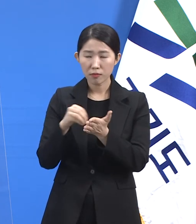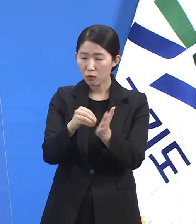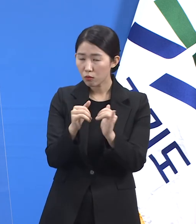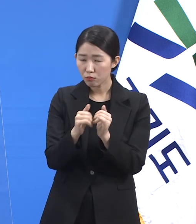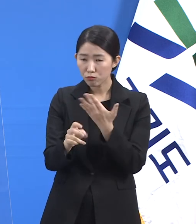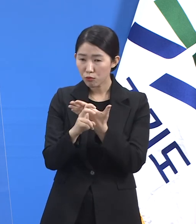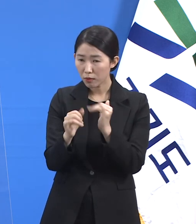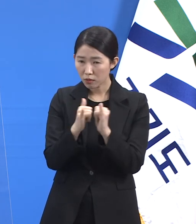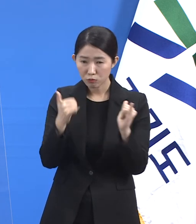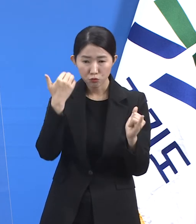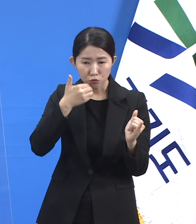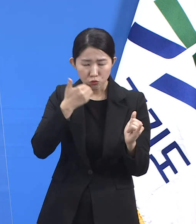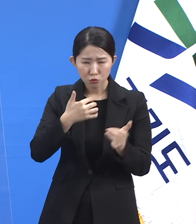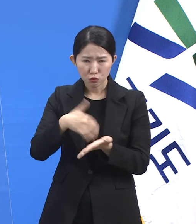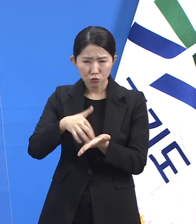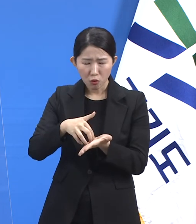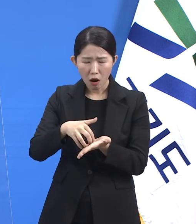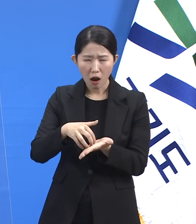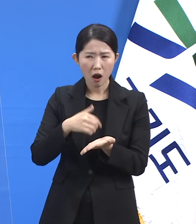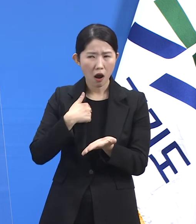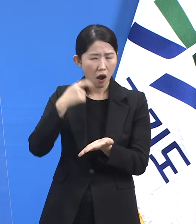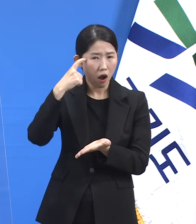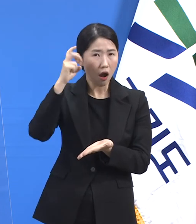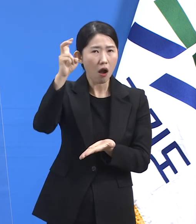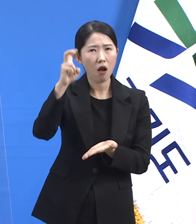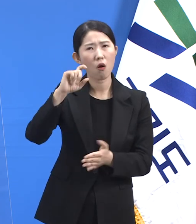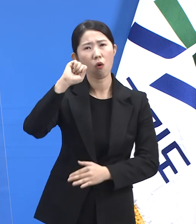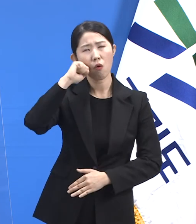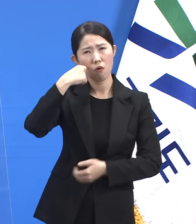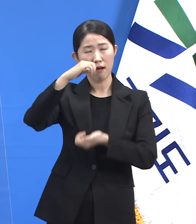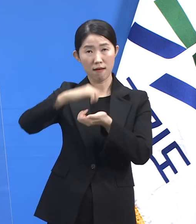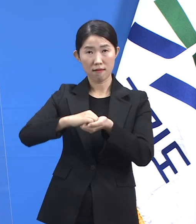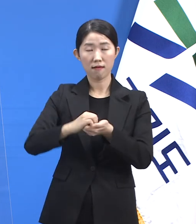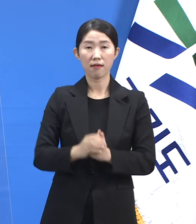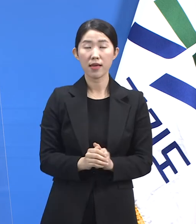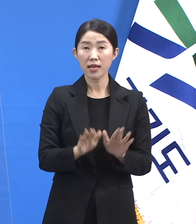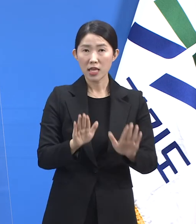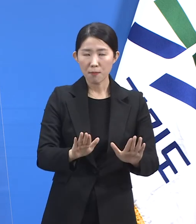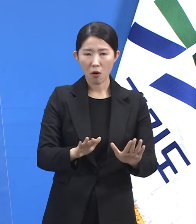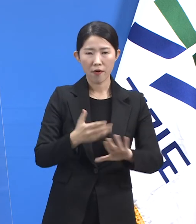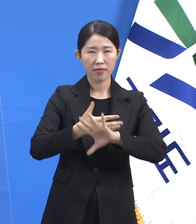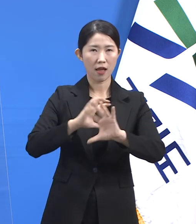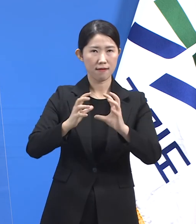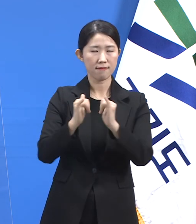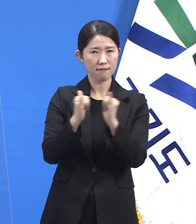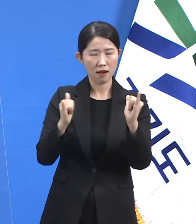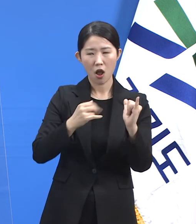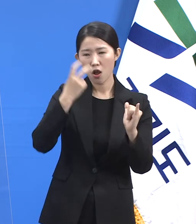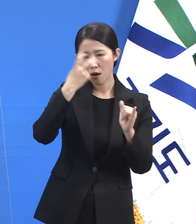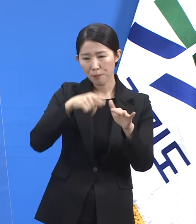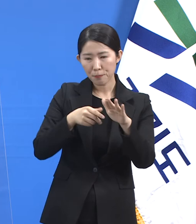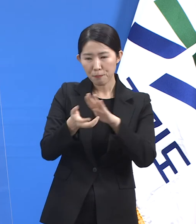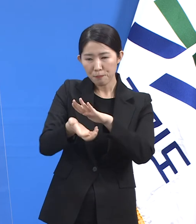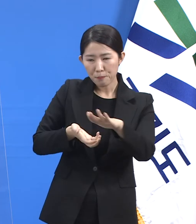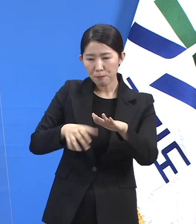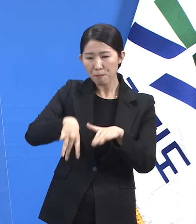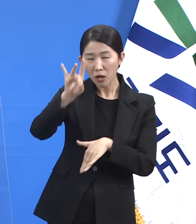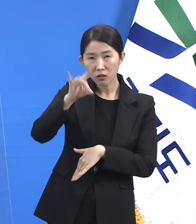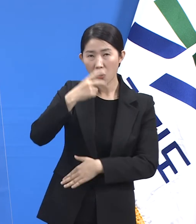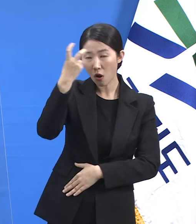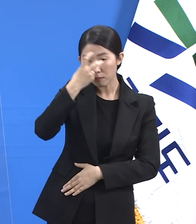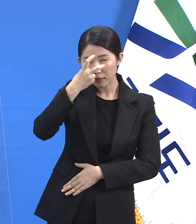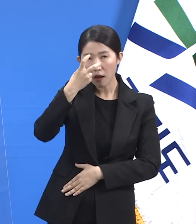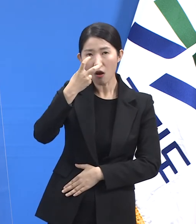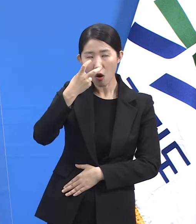이번 선제검사는 많은 성과가 있었지만 부족함도 드러났던 만큼 남은 사업기간 중